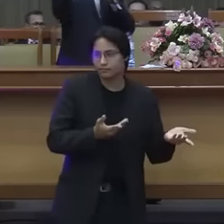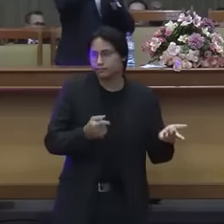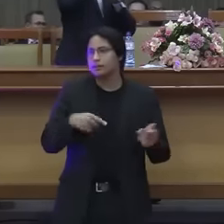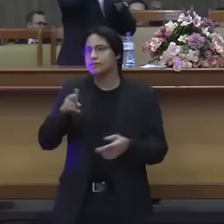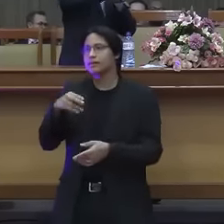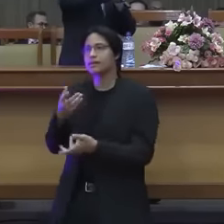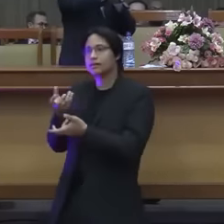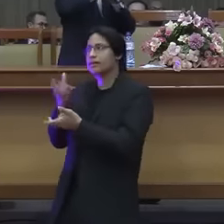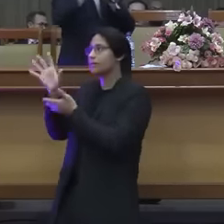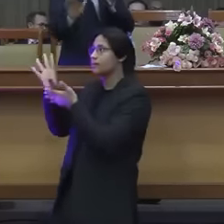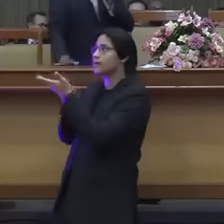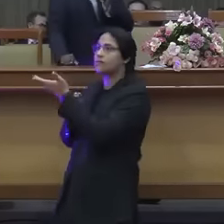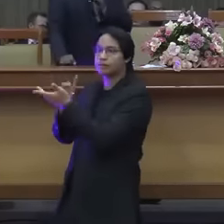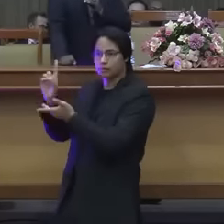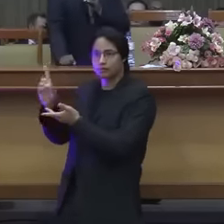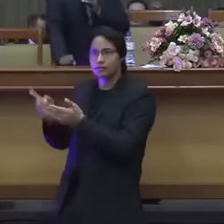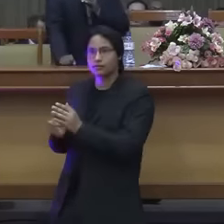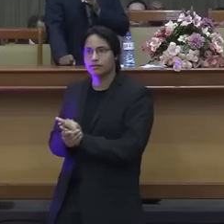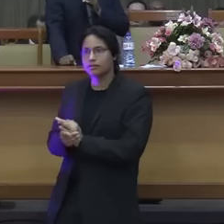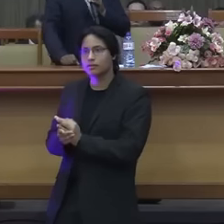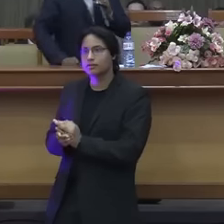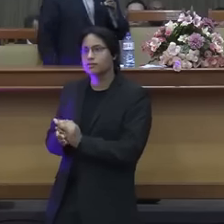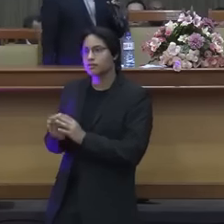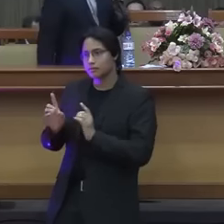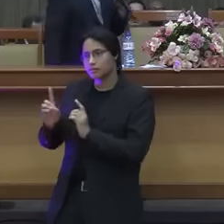quem quer imitar boas obras da fé